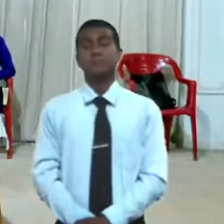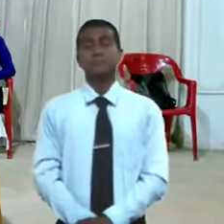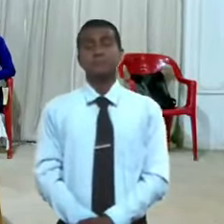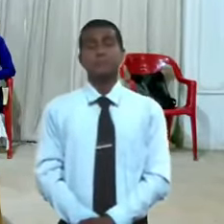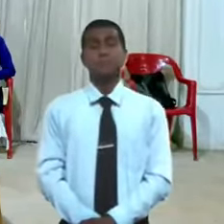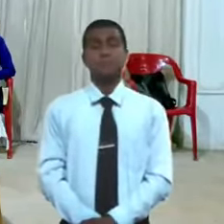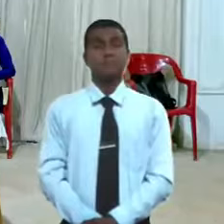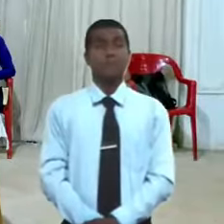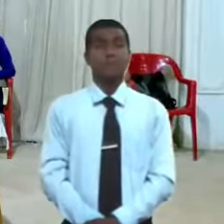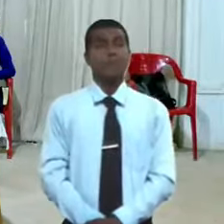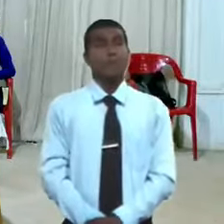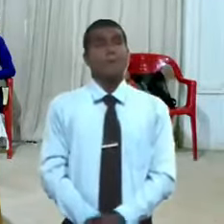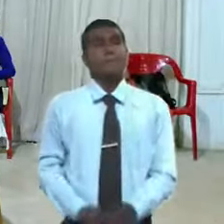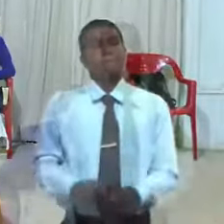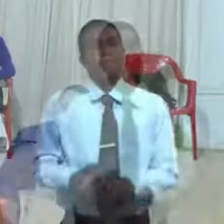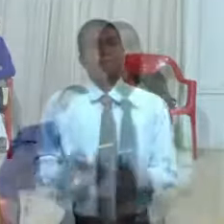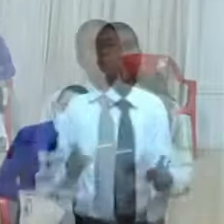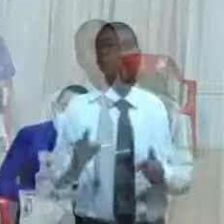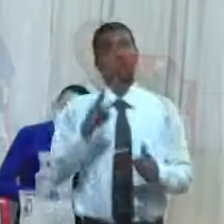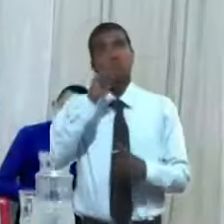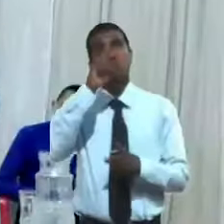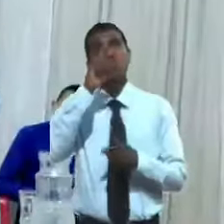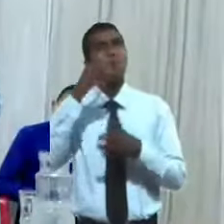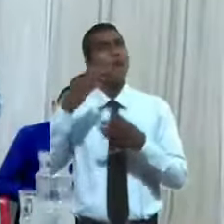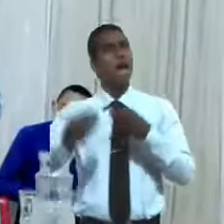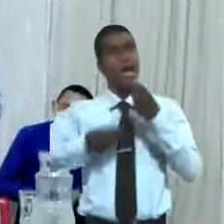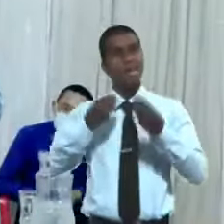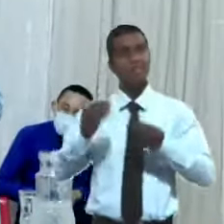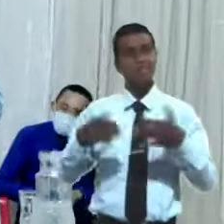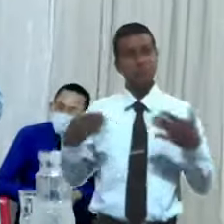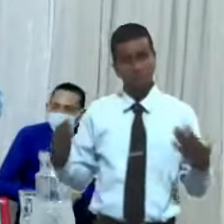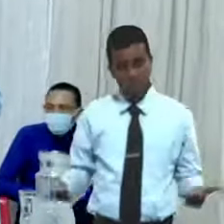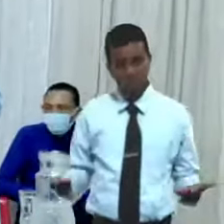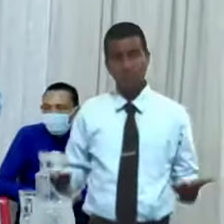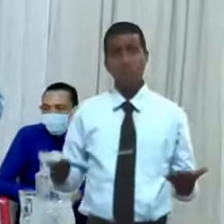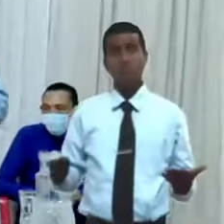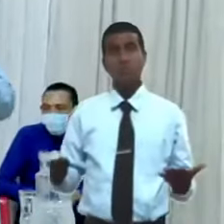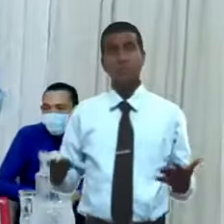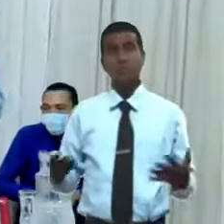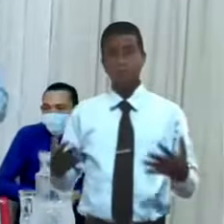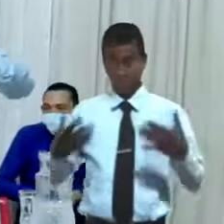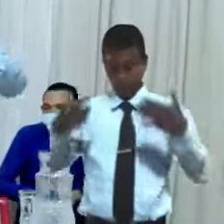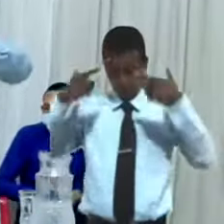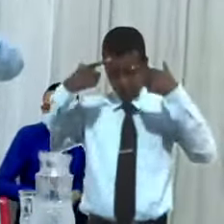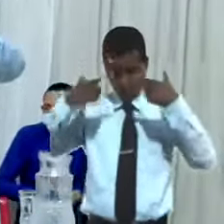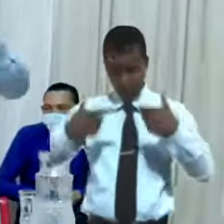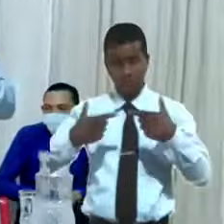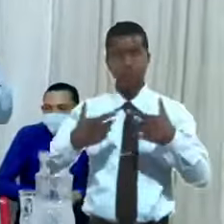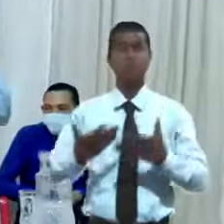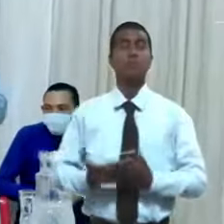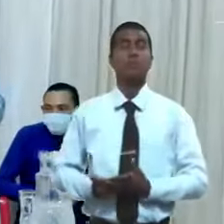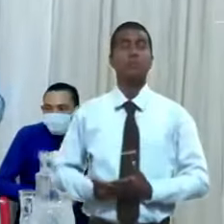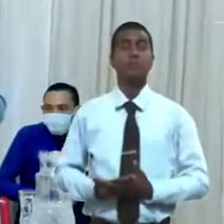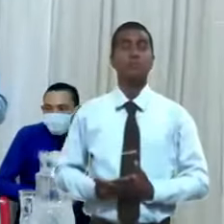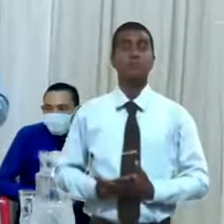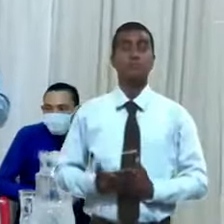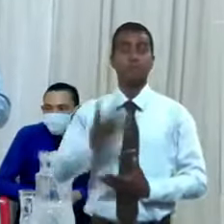hágalo con toda sinceridad porque el pueblo de Israel hacía un teatro